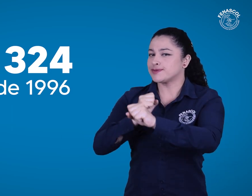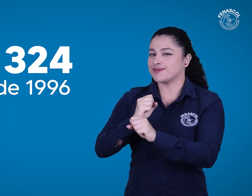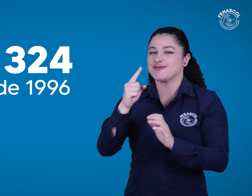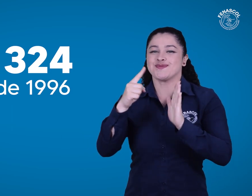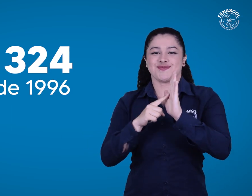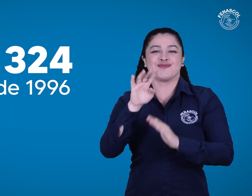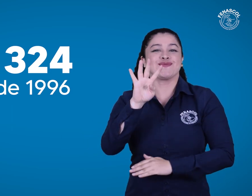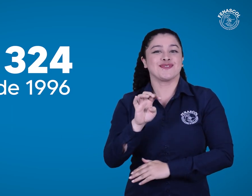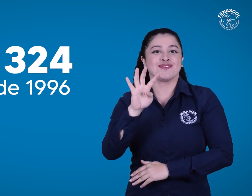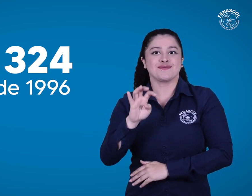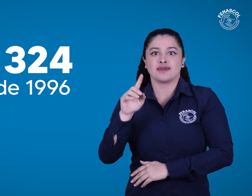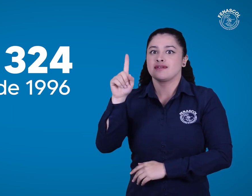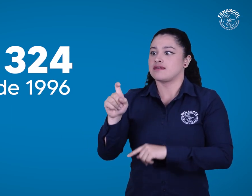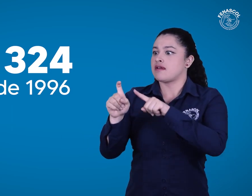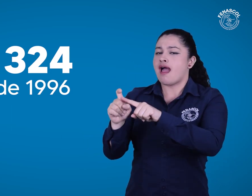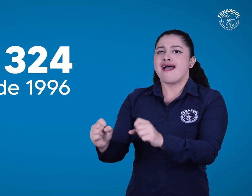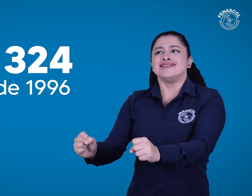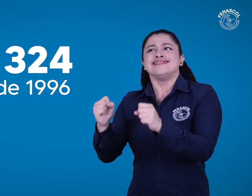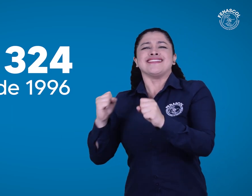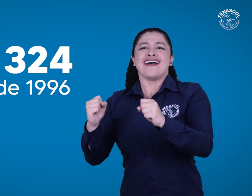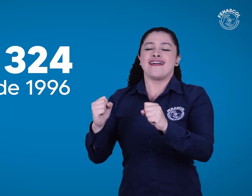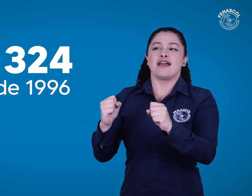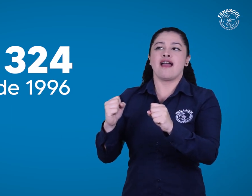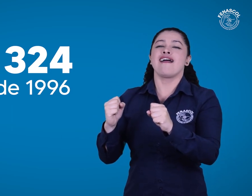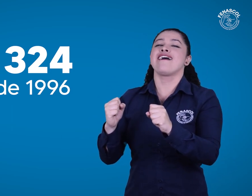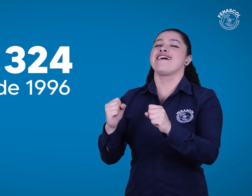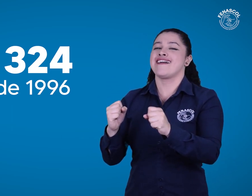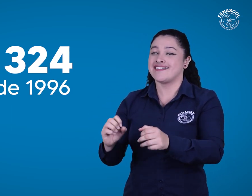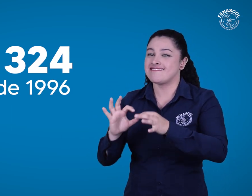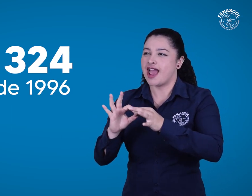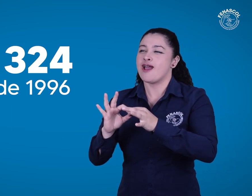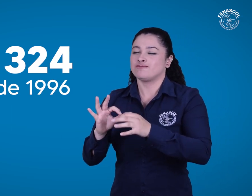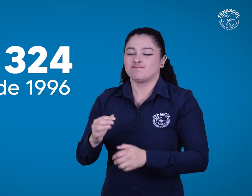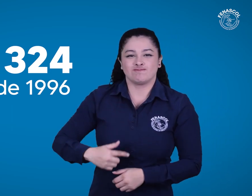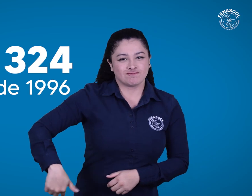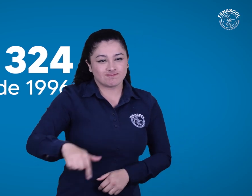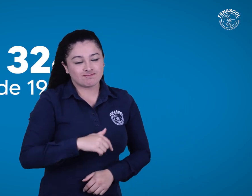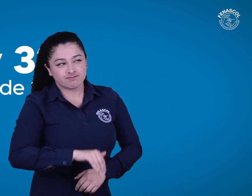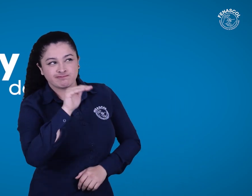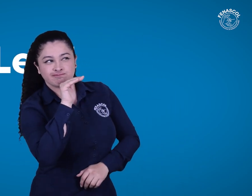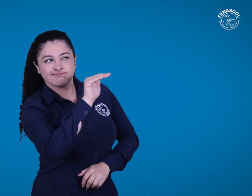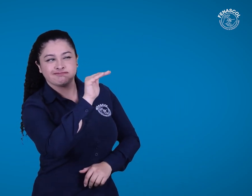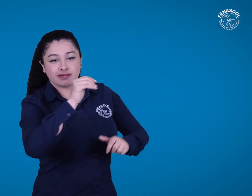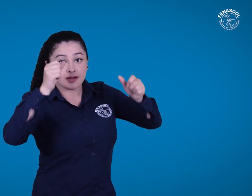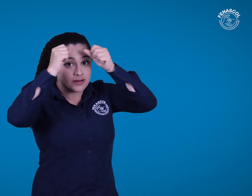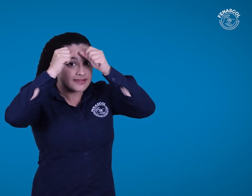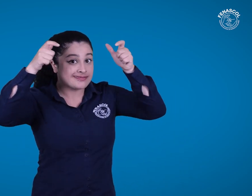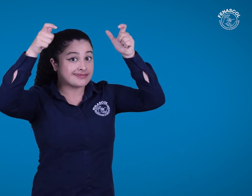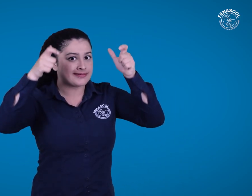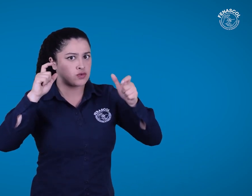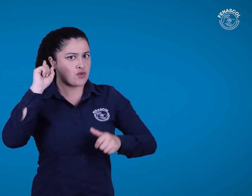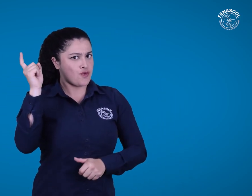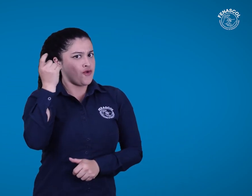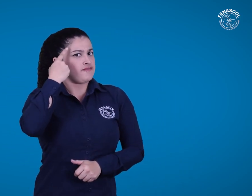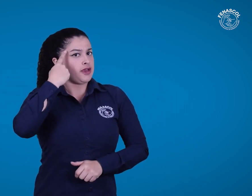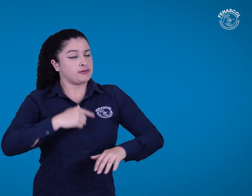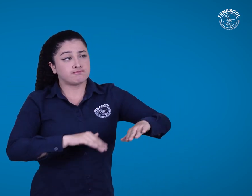1996. Después de este acierto, FENASCOL hizo un llamado al Estado colombiano para que el gobierno